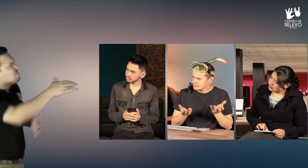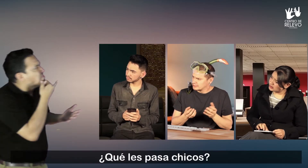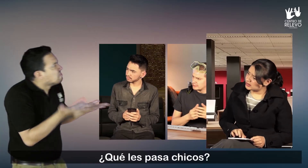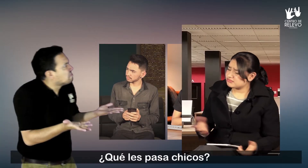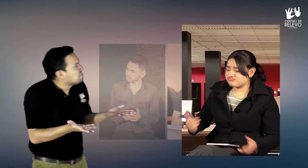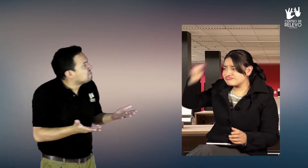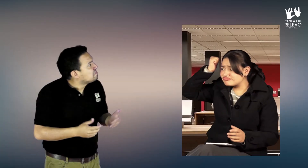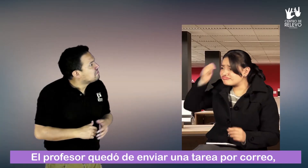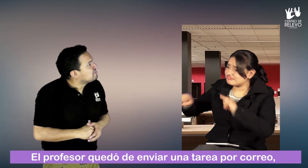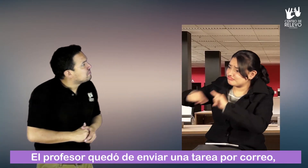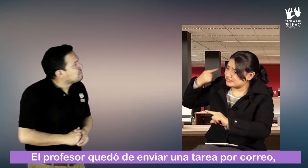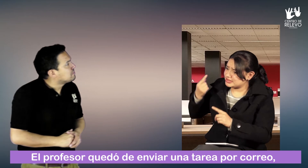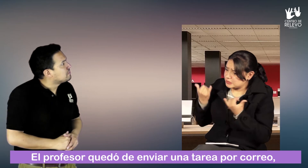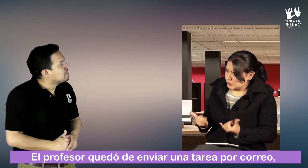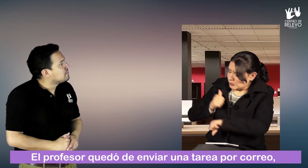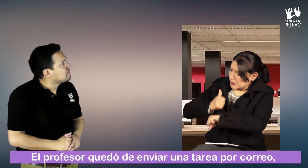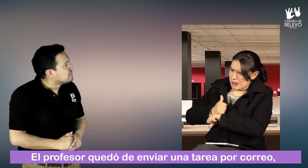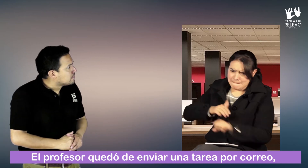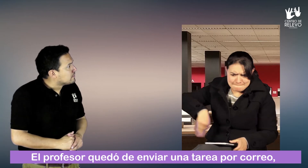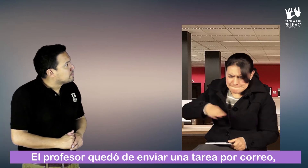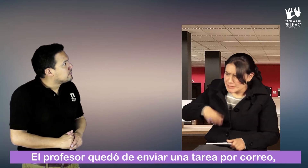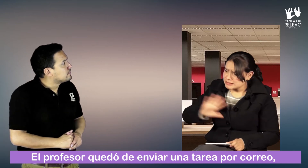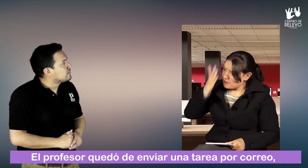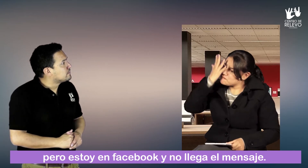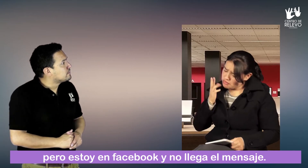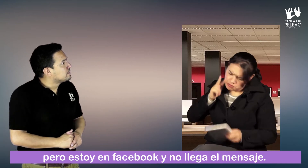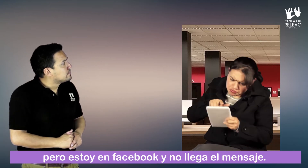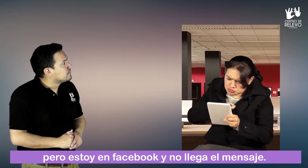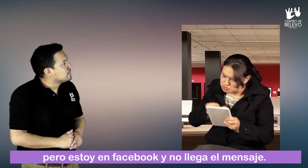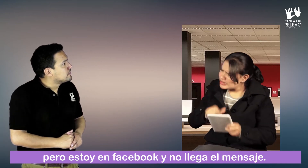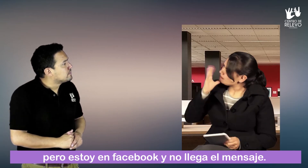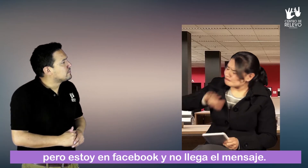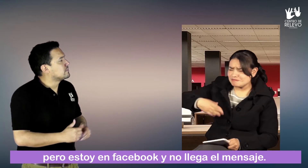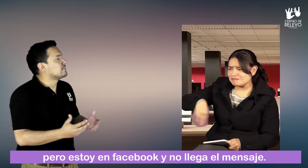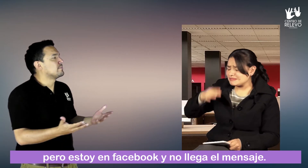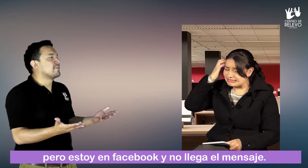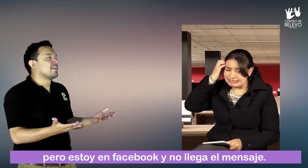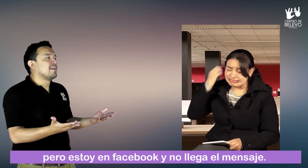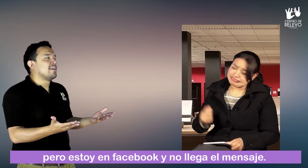¿Qué les pasa, chicos? El profesor quedó de enviar una tarea por correo, pero estoy en Facebook y no llega el mensaje.